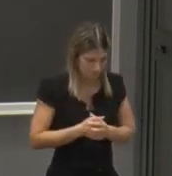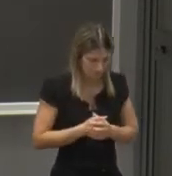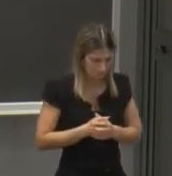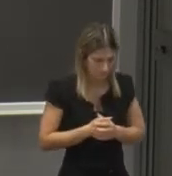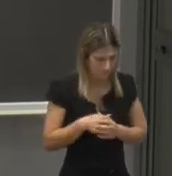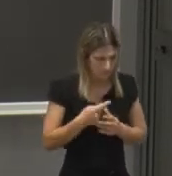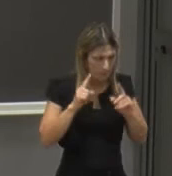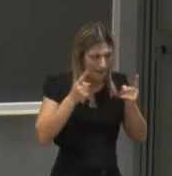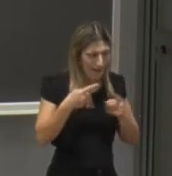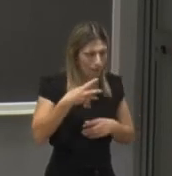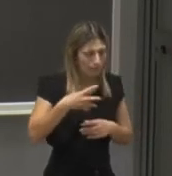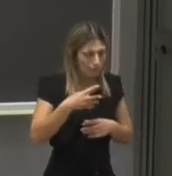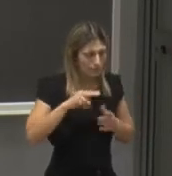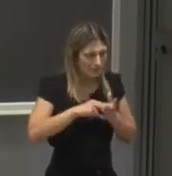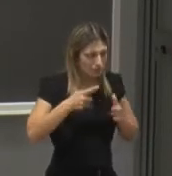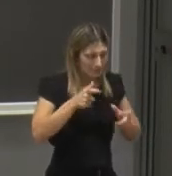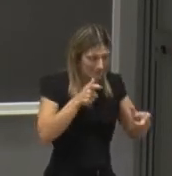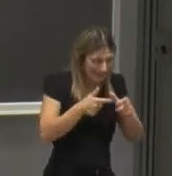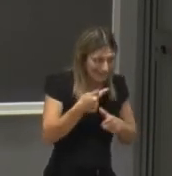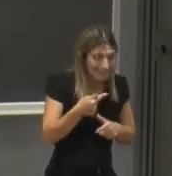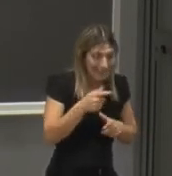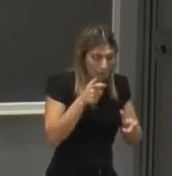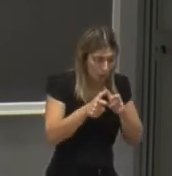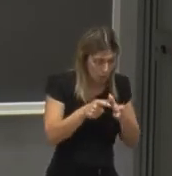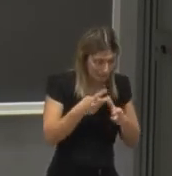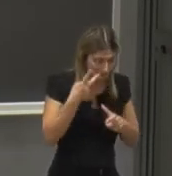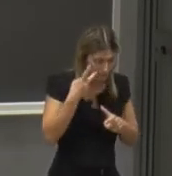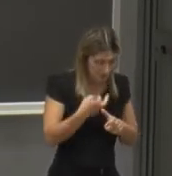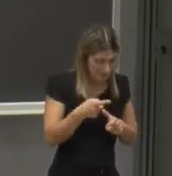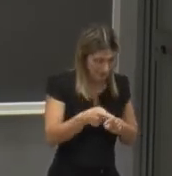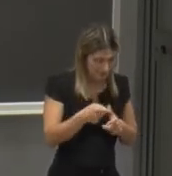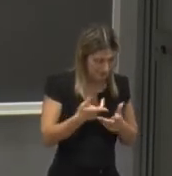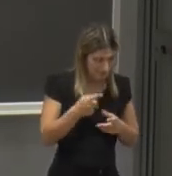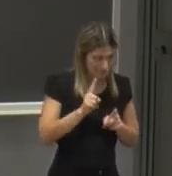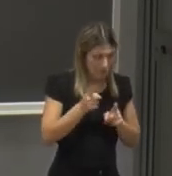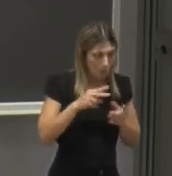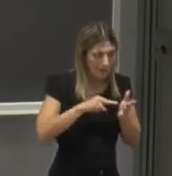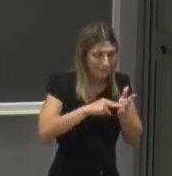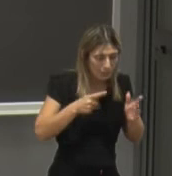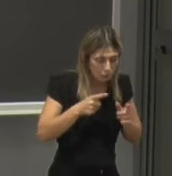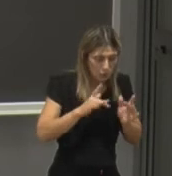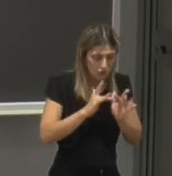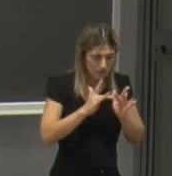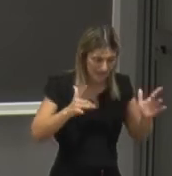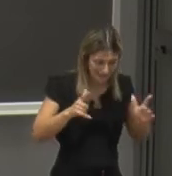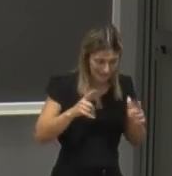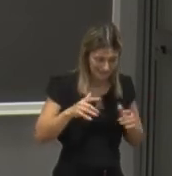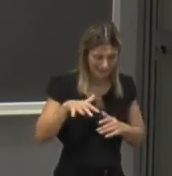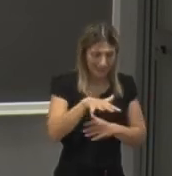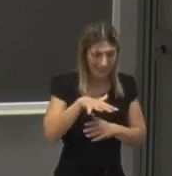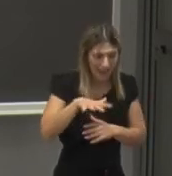ingegneria telecomunicazioni prevede invece tre curricula tecnologie per internet e l'aerospazio